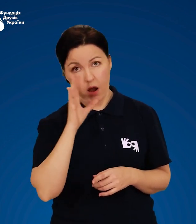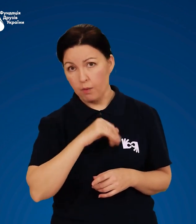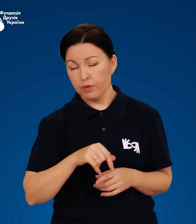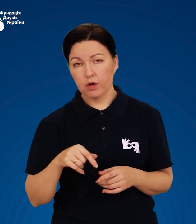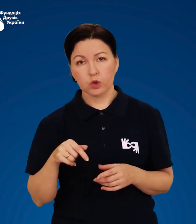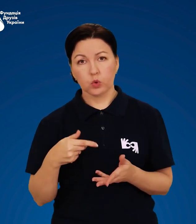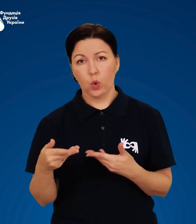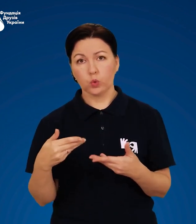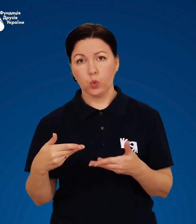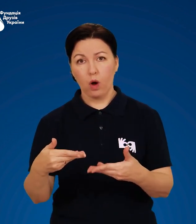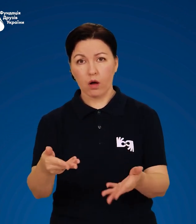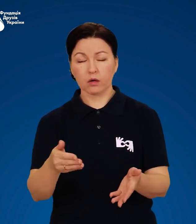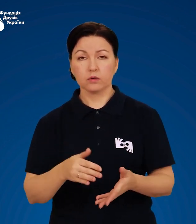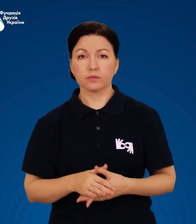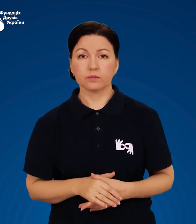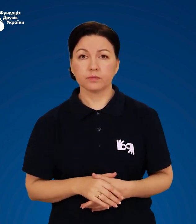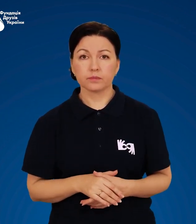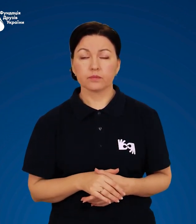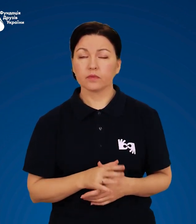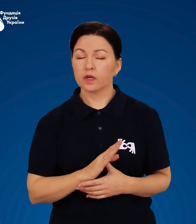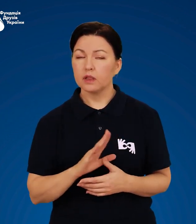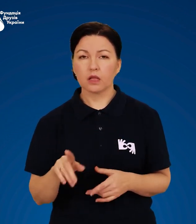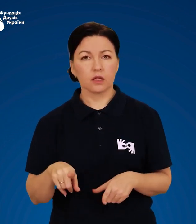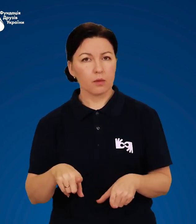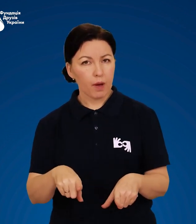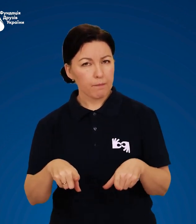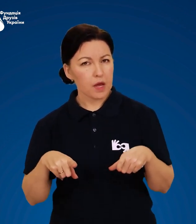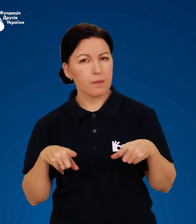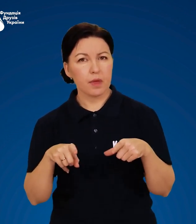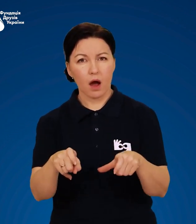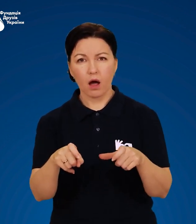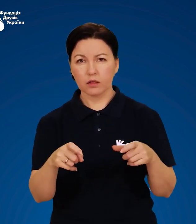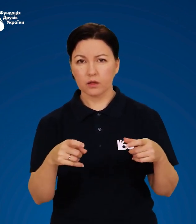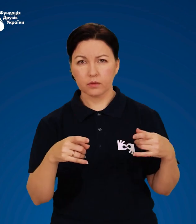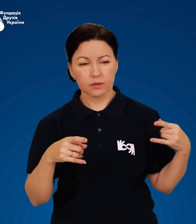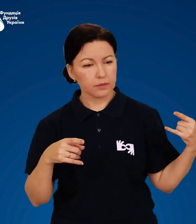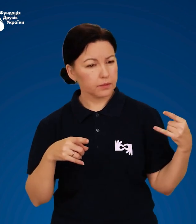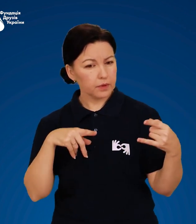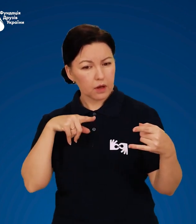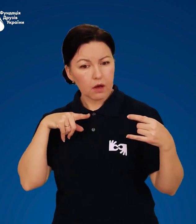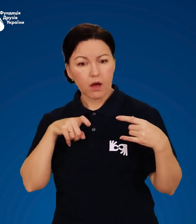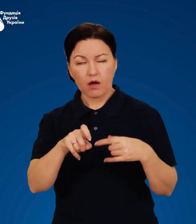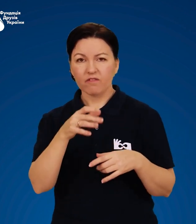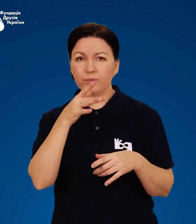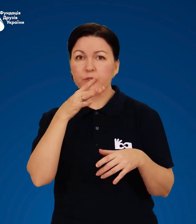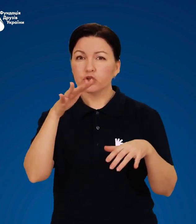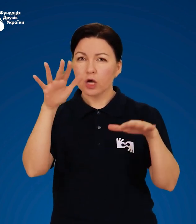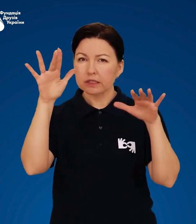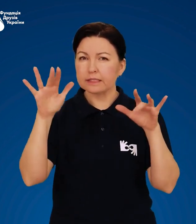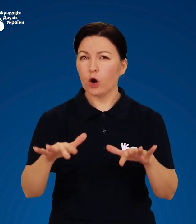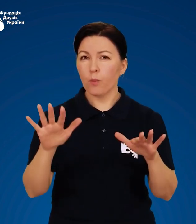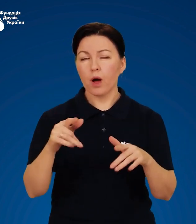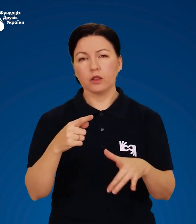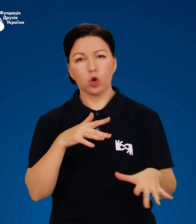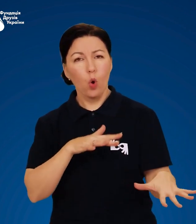на тротуар. Не перебігайте проїжджу частину дороги під час снігопаду та